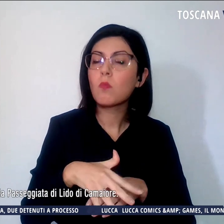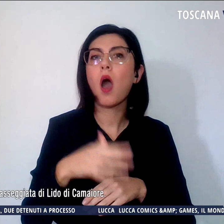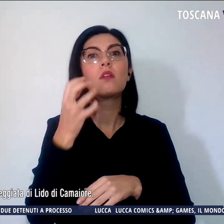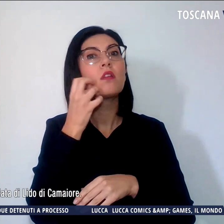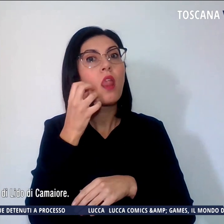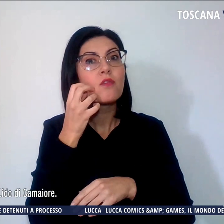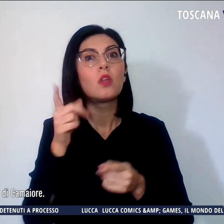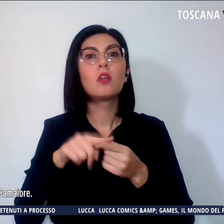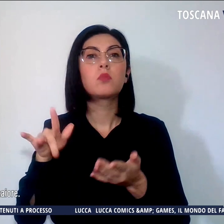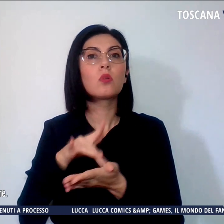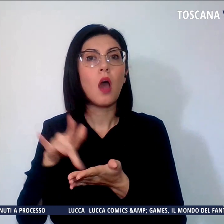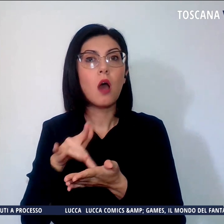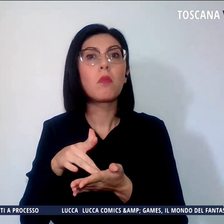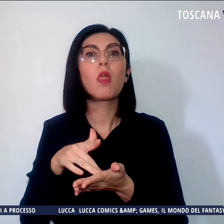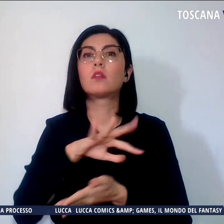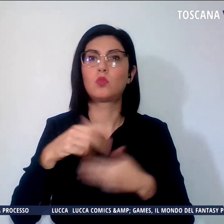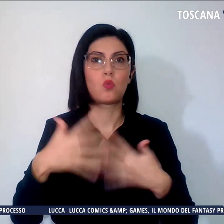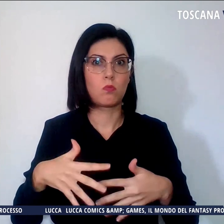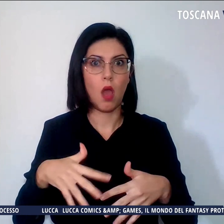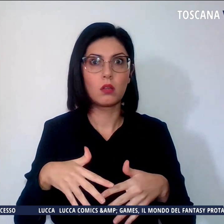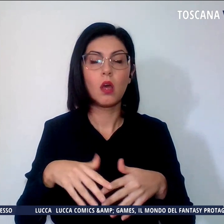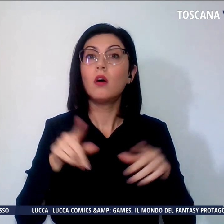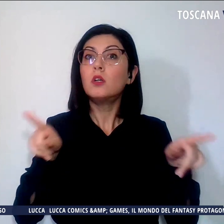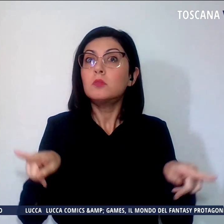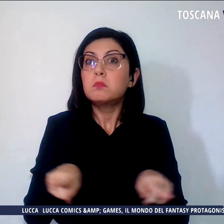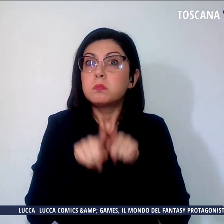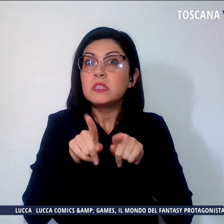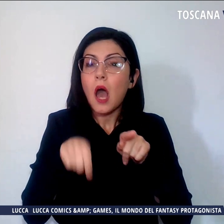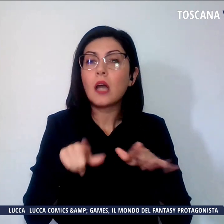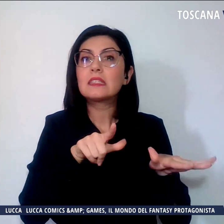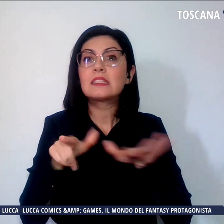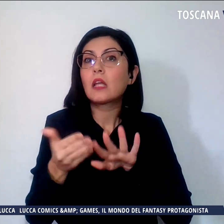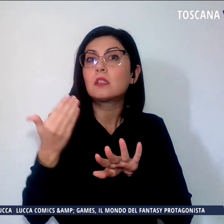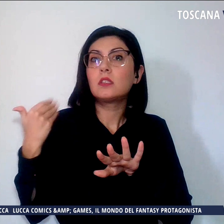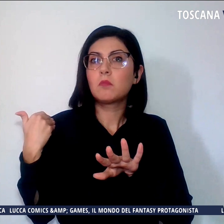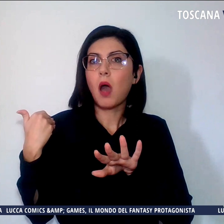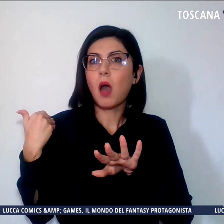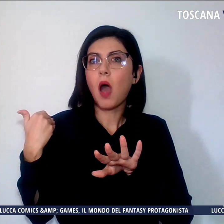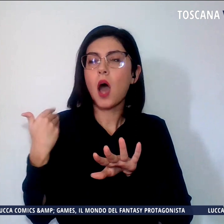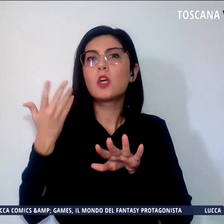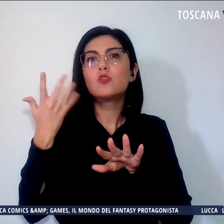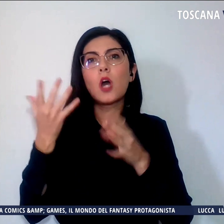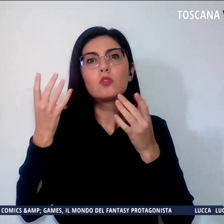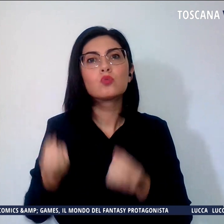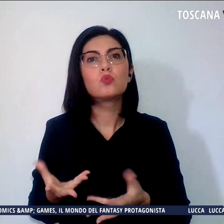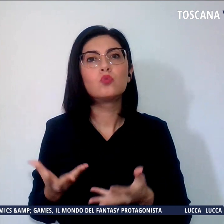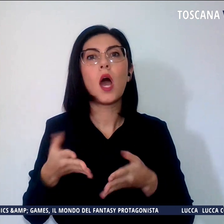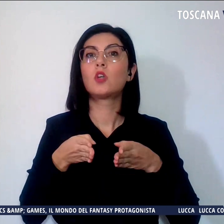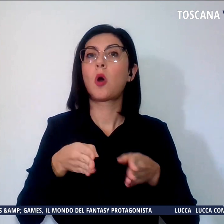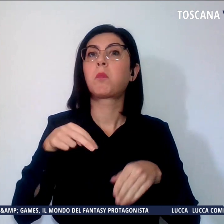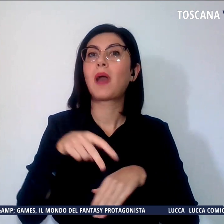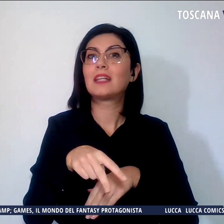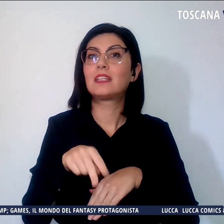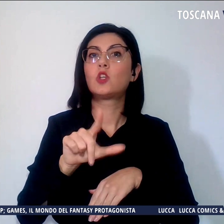Un analogo ride nelle settimane scorse era stato compiuto sulla passeggiata del Lido di